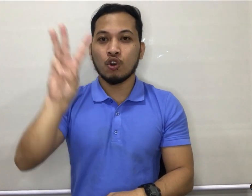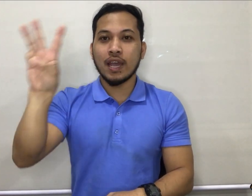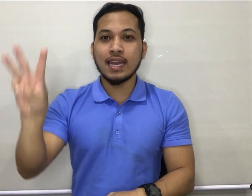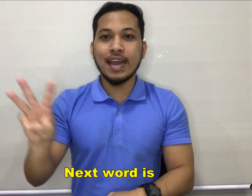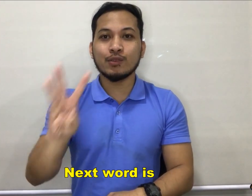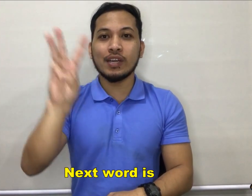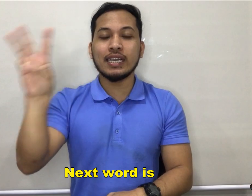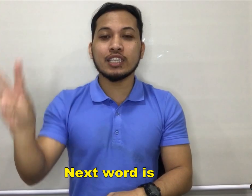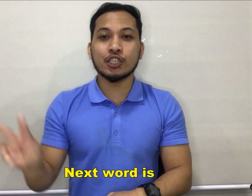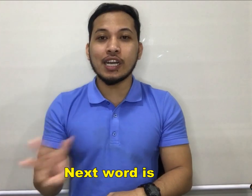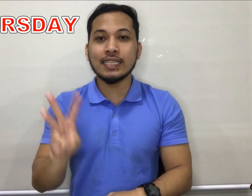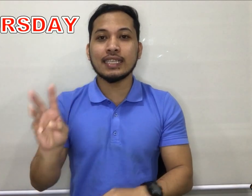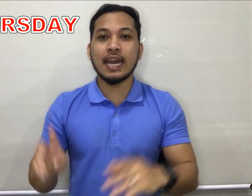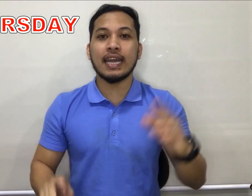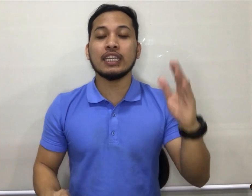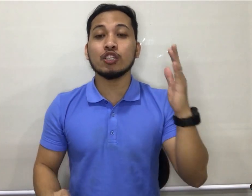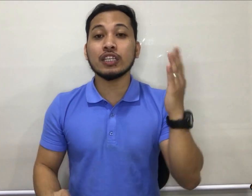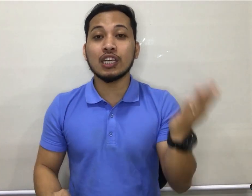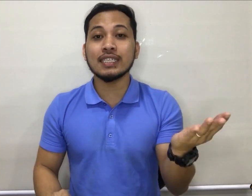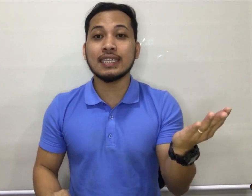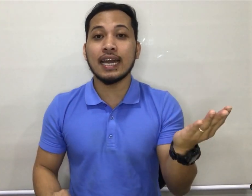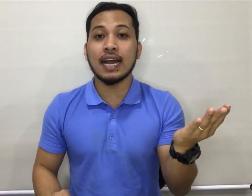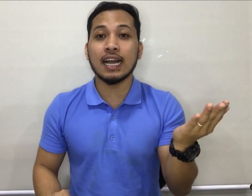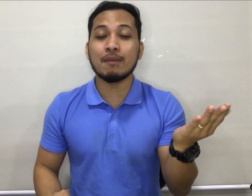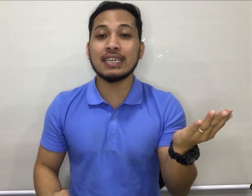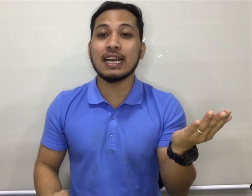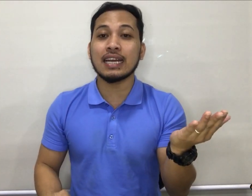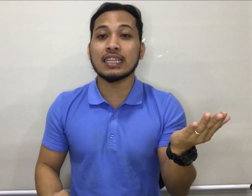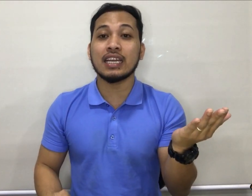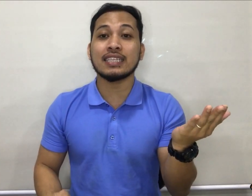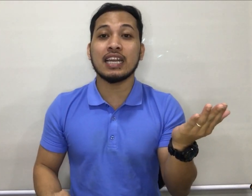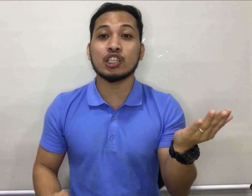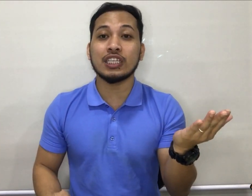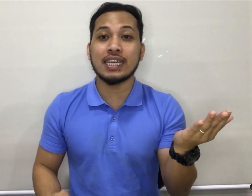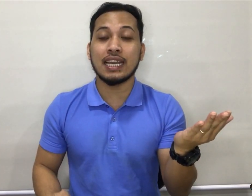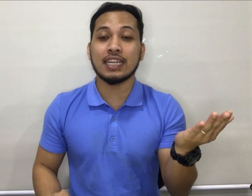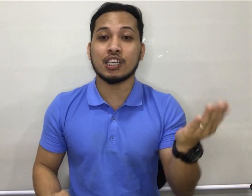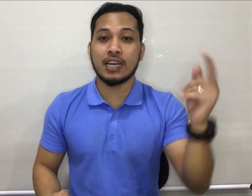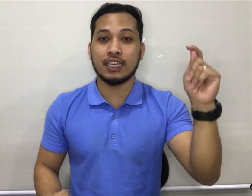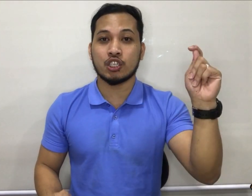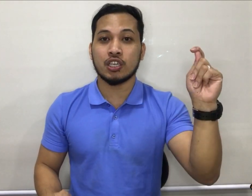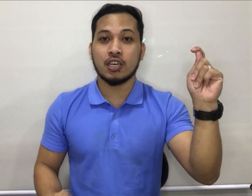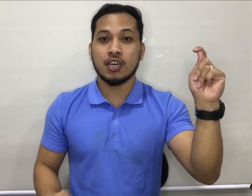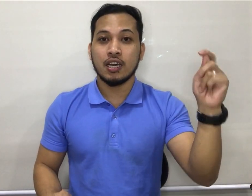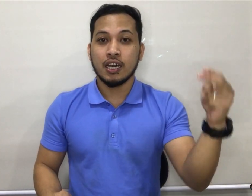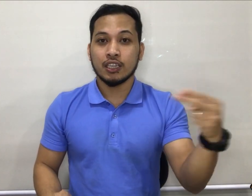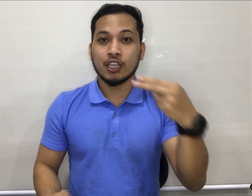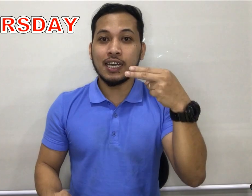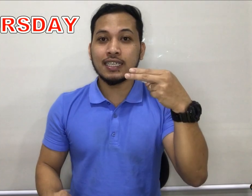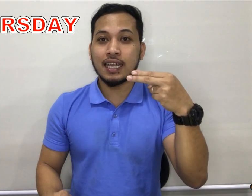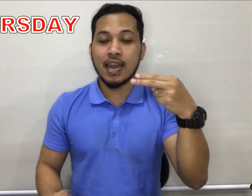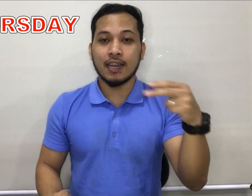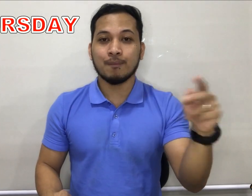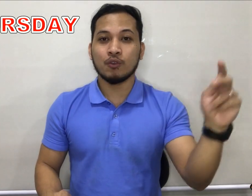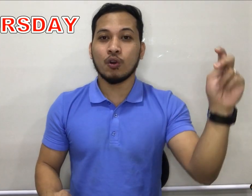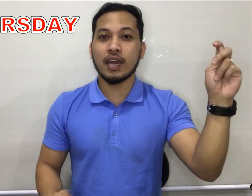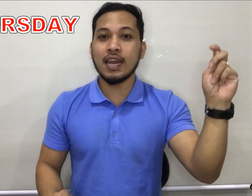Okay, next word is Thursday. Dito sa Thursday, ang gagamitin lang natin is letter T and letter H. Thursday. Okay,